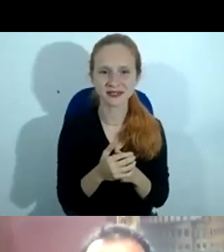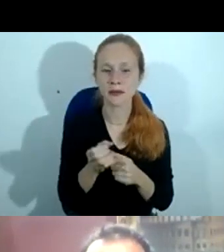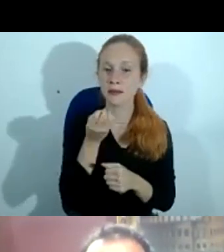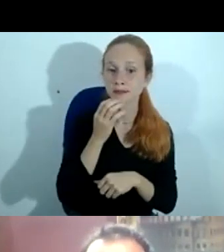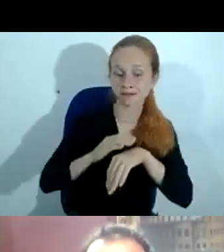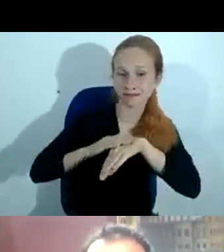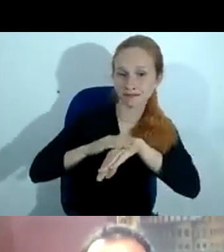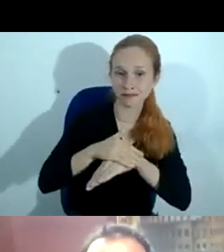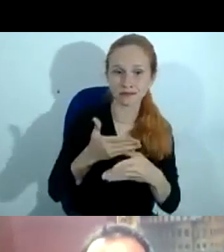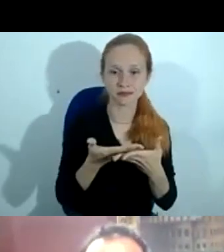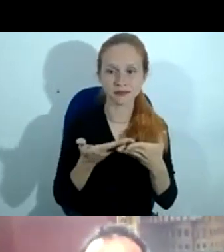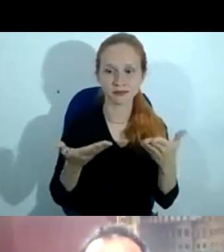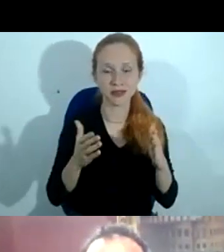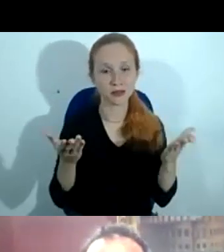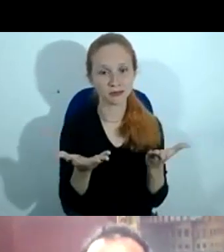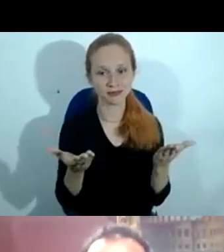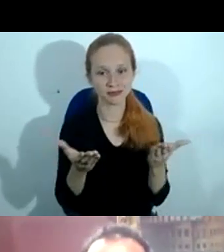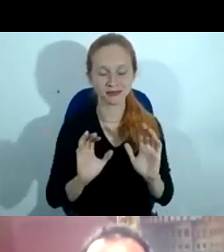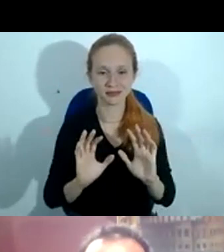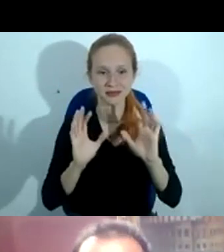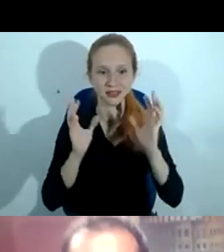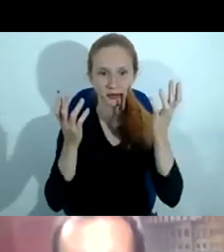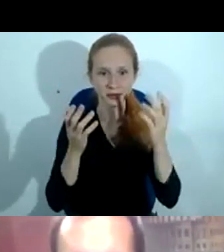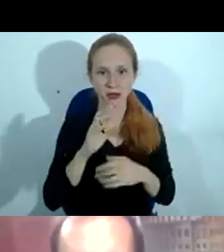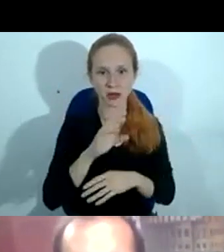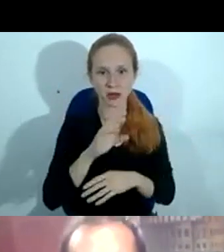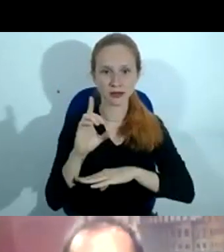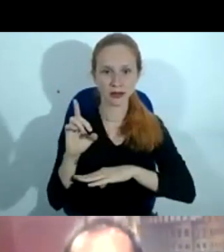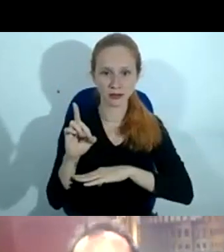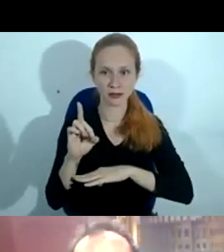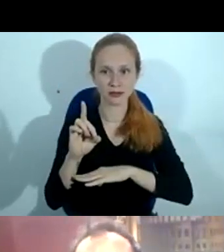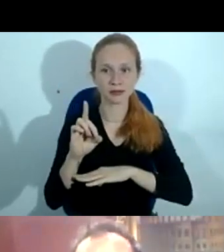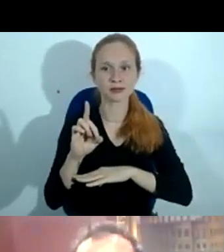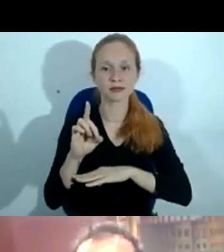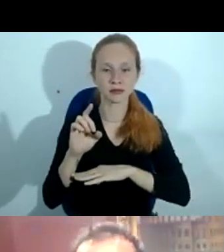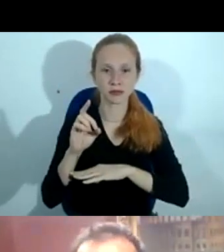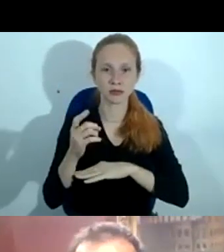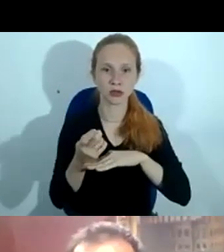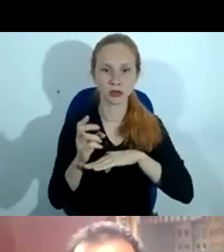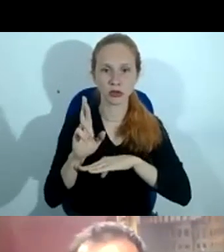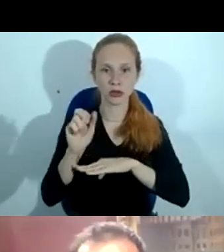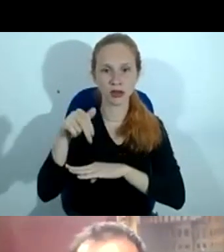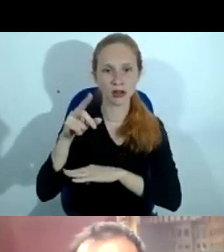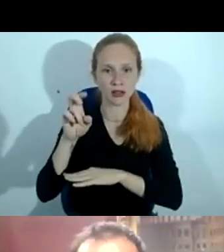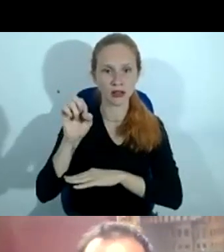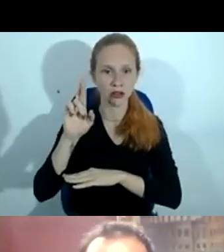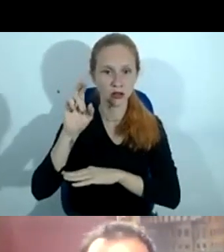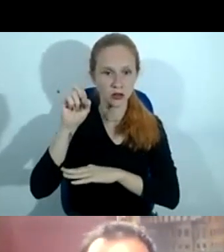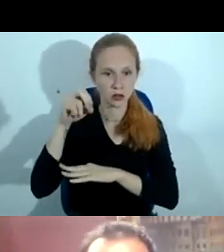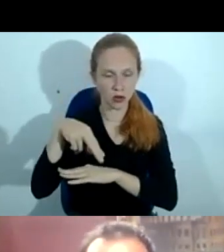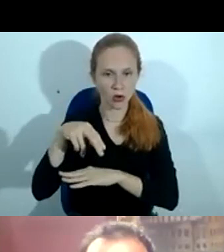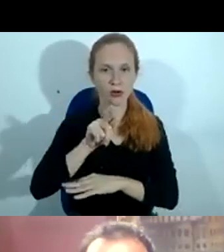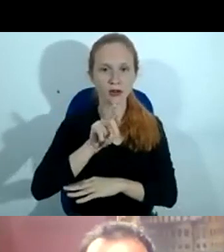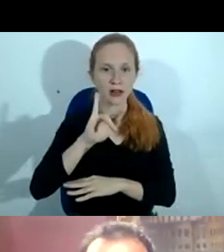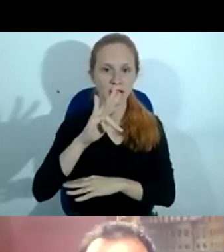Hoje aqui o evento é coordenado pelo doutor Anderson, doutor Guilherme, que vamos ouvir sobre a investigação